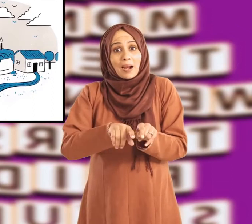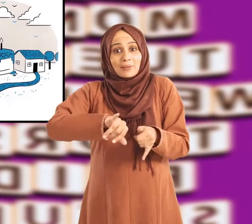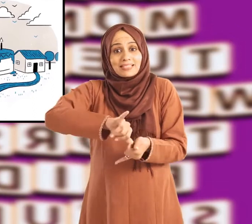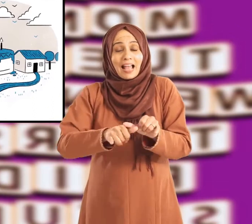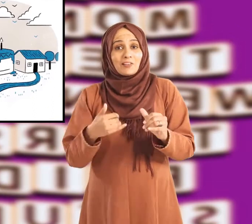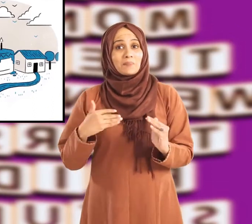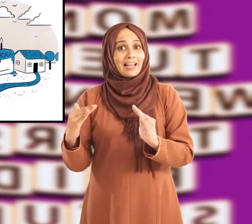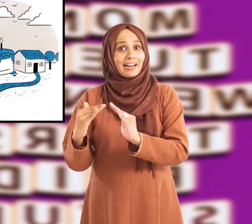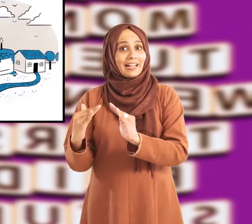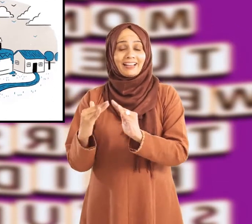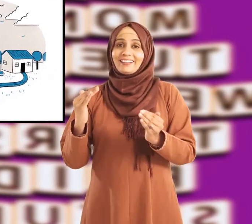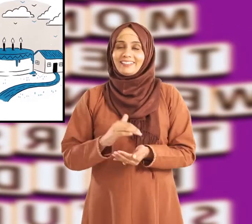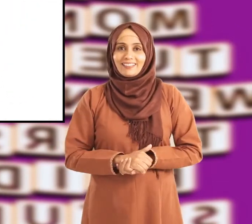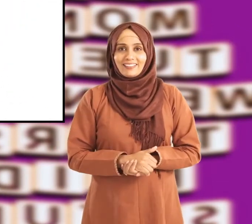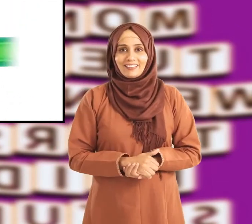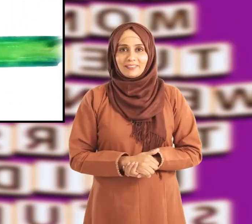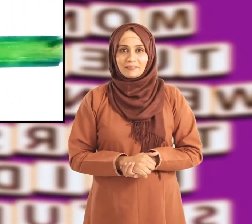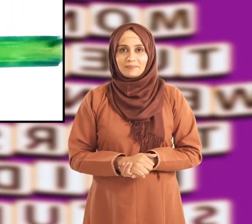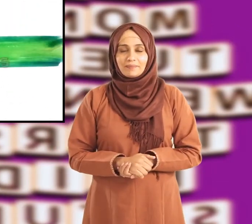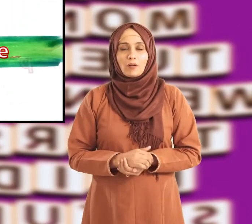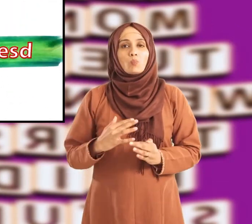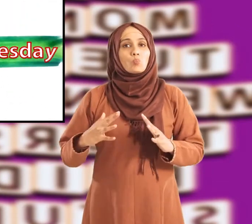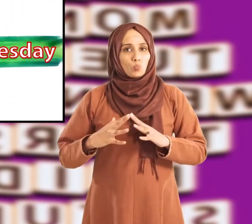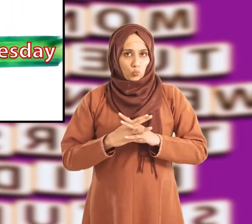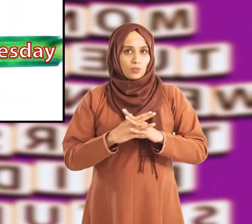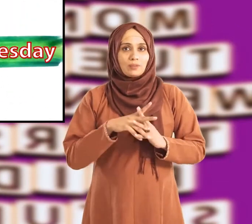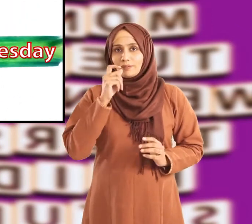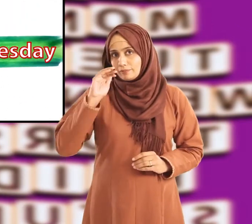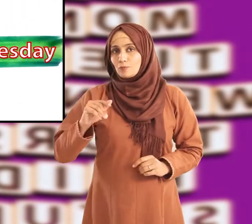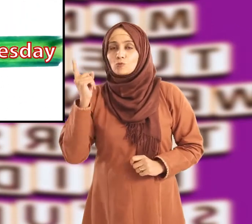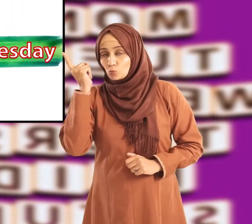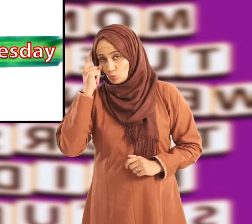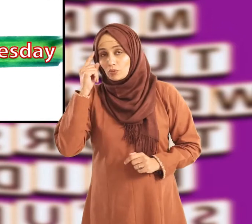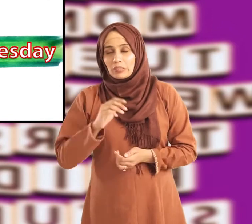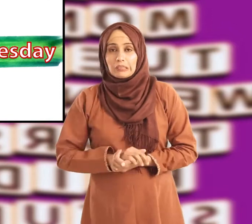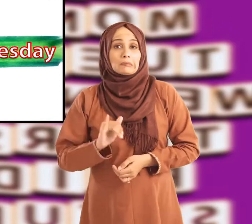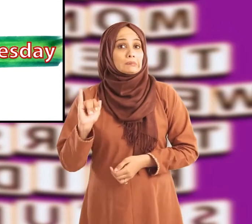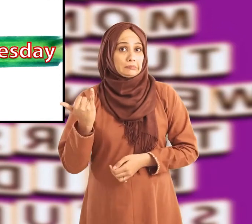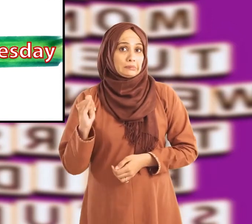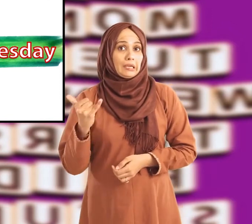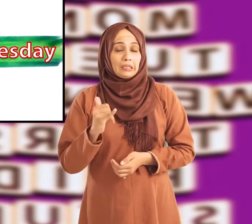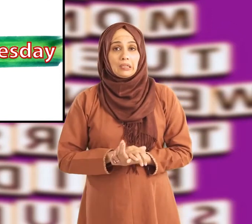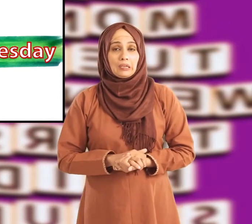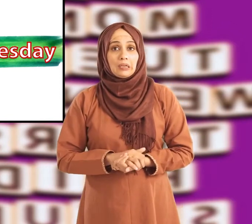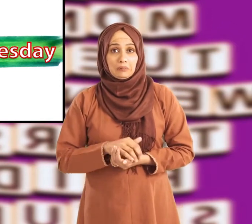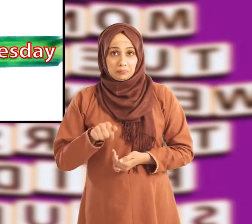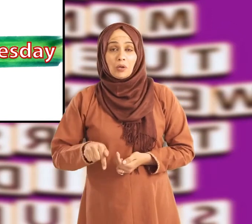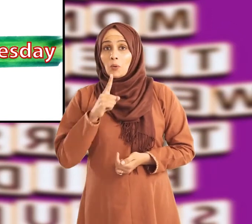میرا گھر ہے ویڈنزڈے کو احمد نے سوچا کہ ہو سکتا ہے اس بار بردے پر